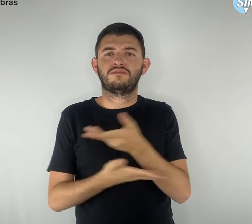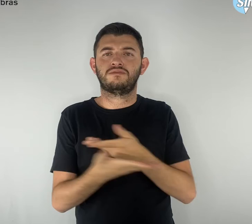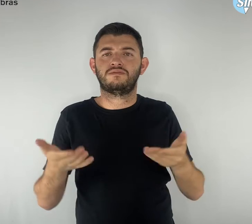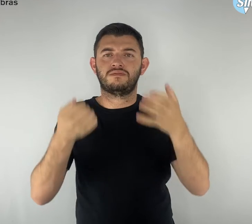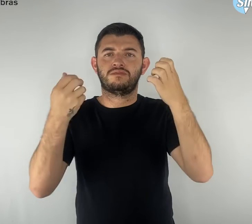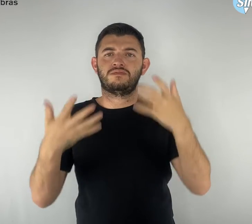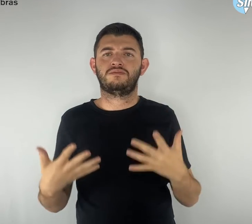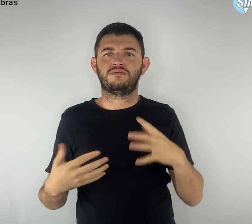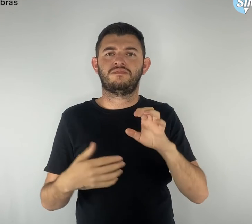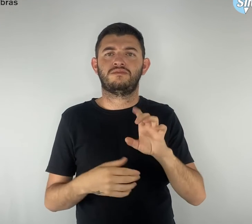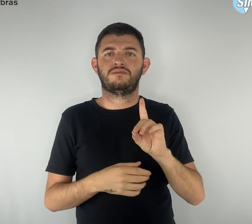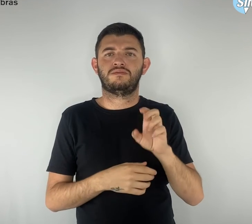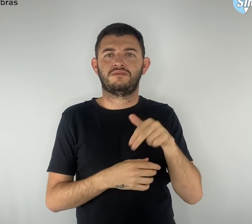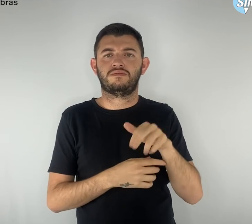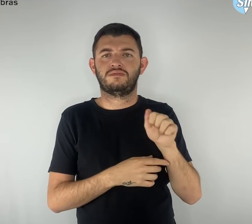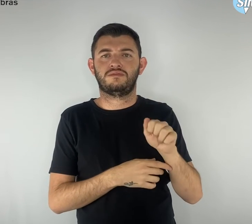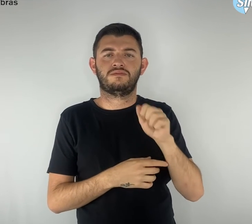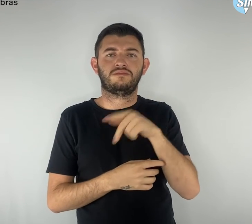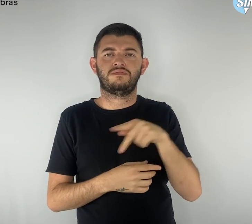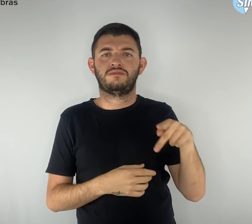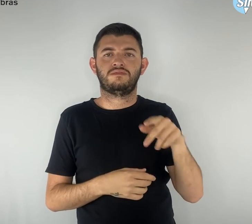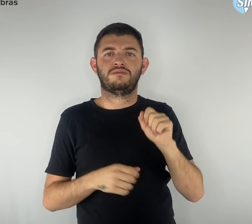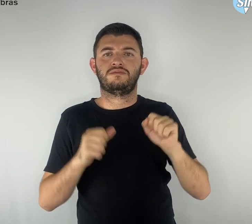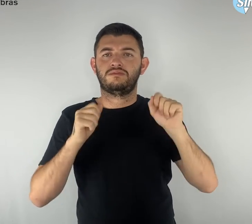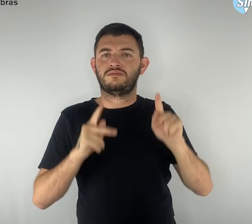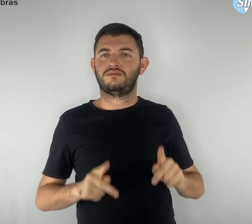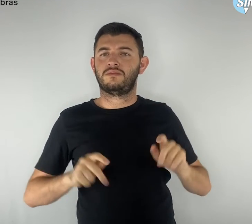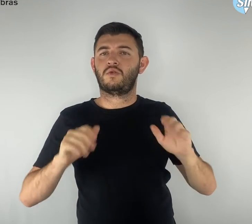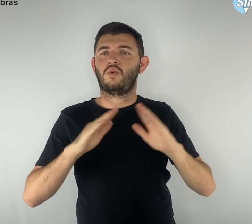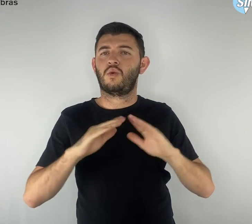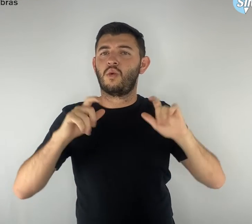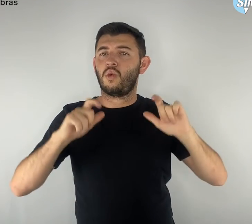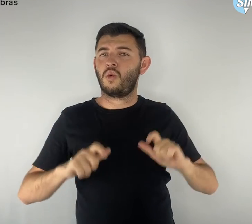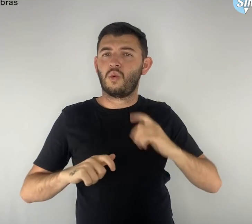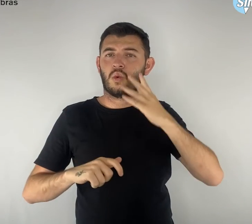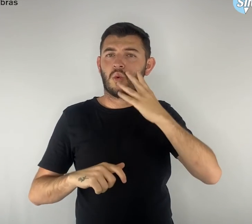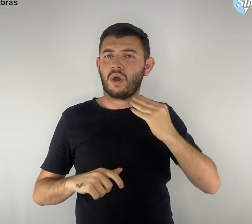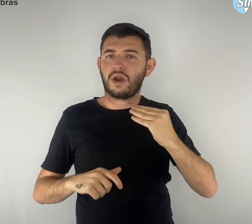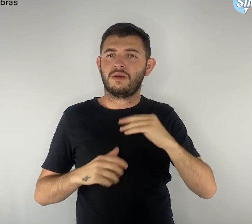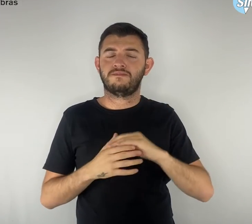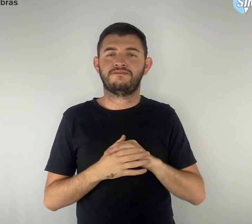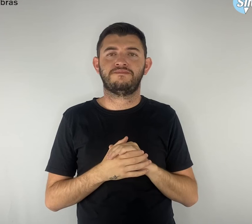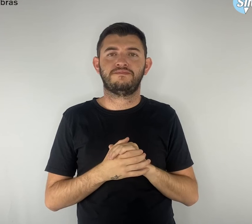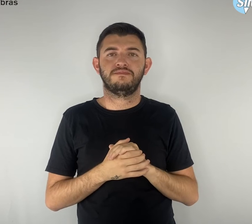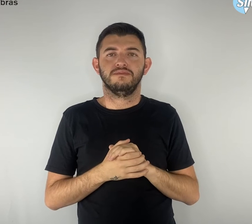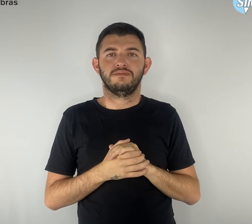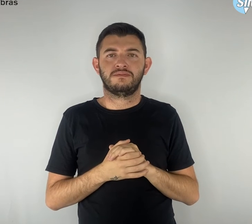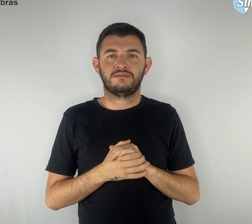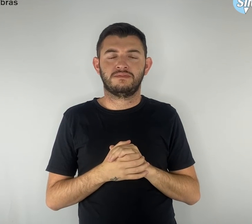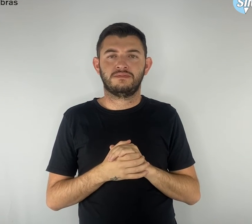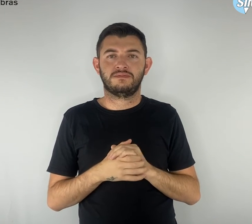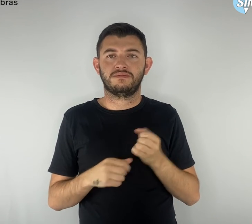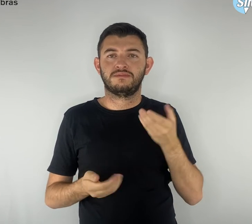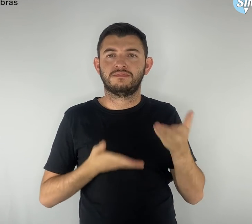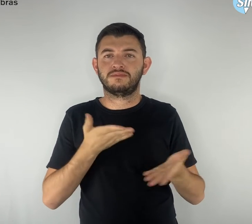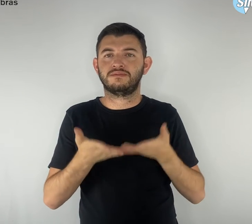professora aposentada, moradora do Guará. Abordagens e plantações. Na